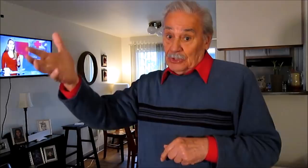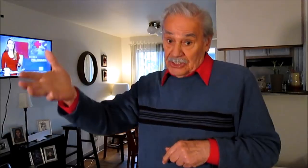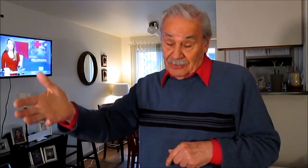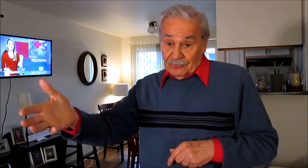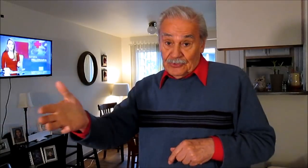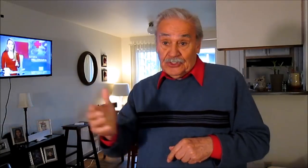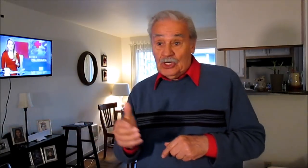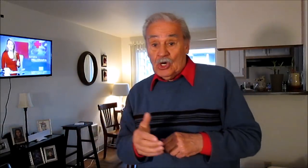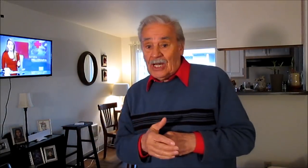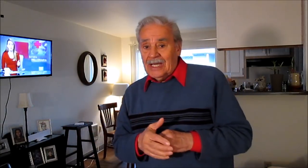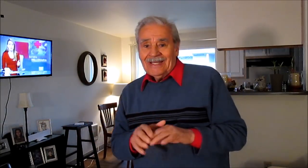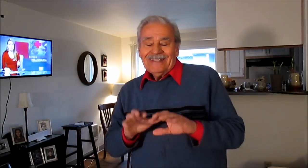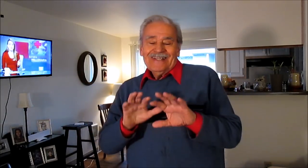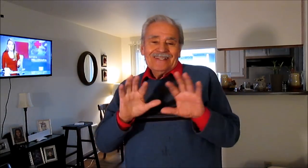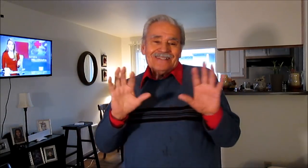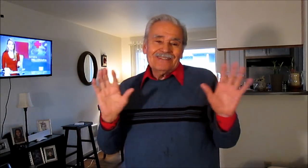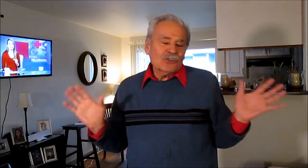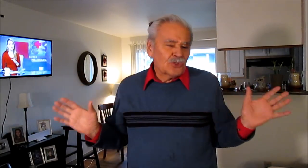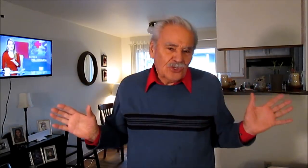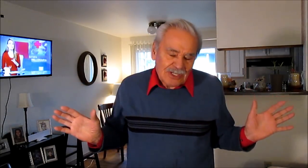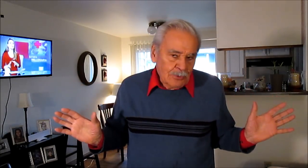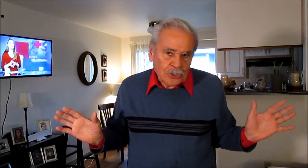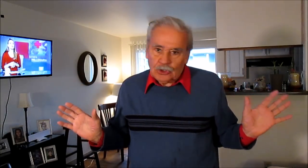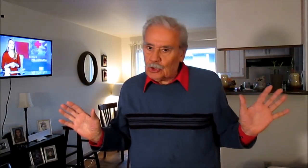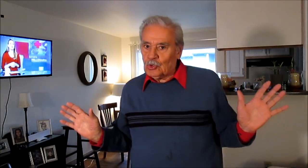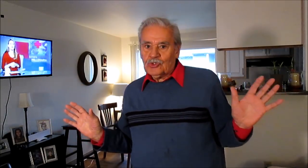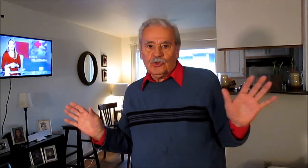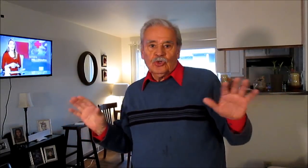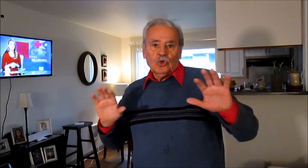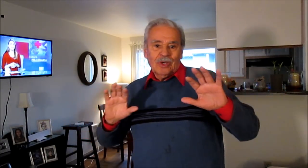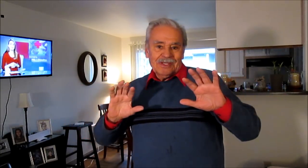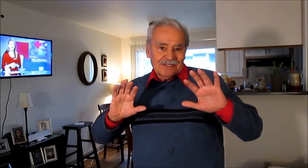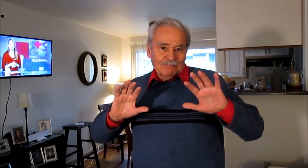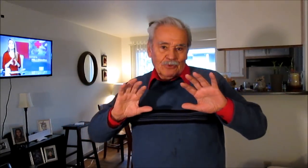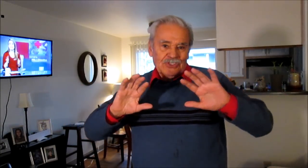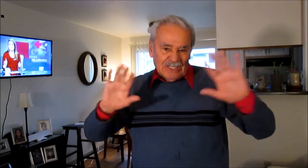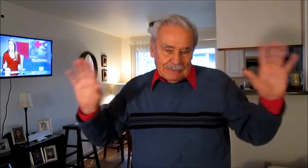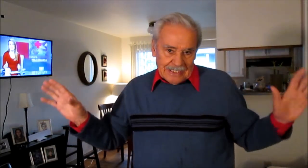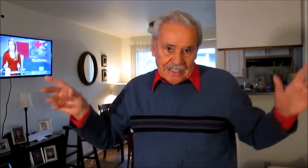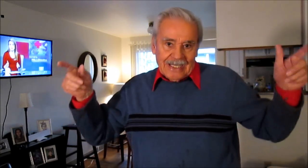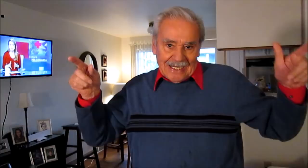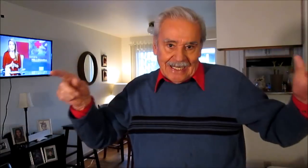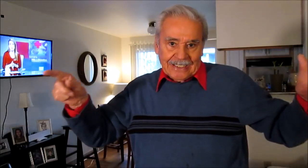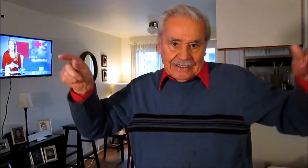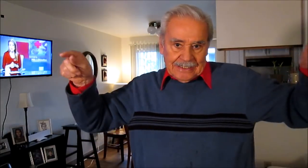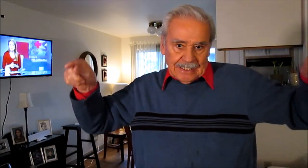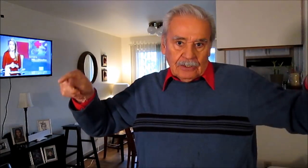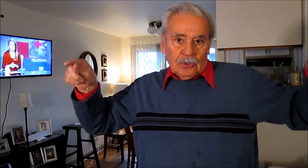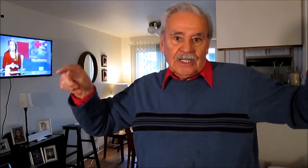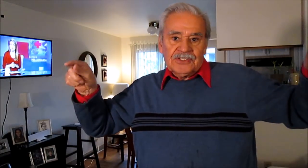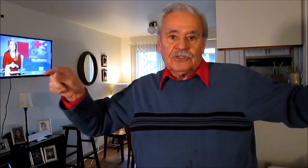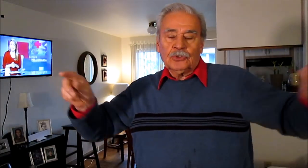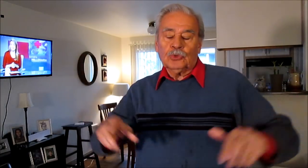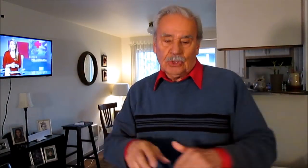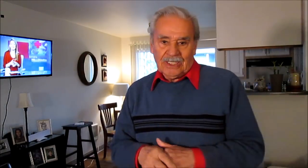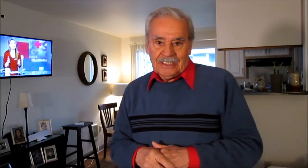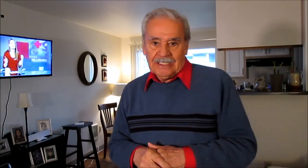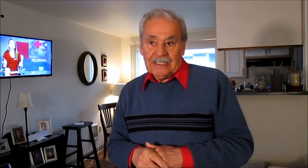justicia funcionan. Nosotros ya sabemos que todo eso no es posible en la Argentina con las estructuras que tiene,